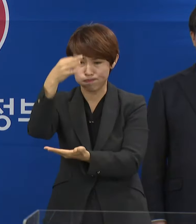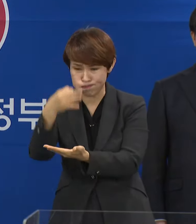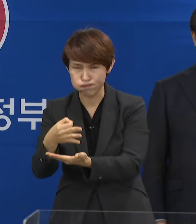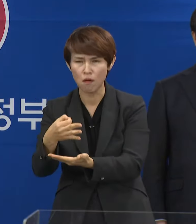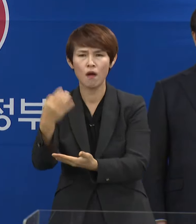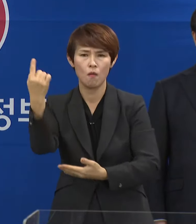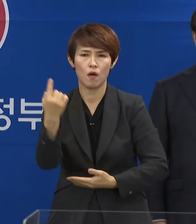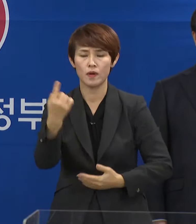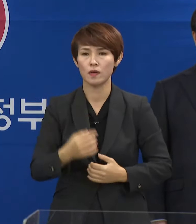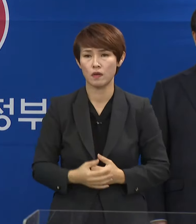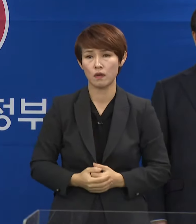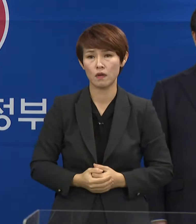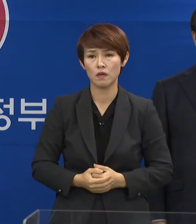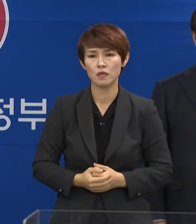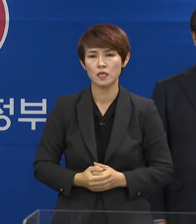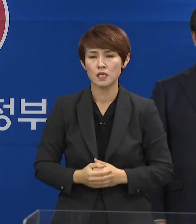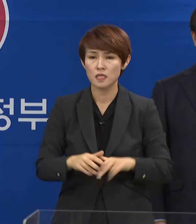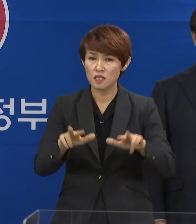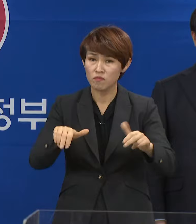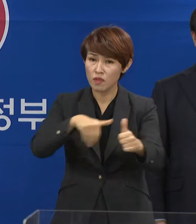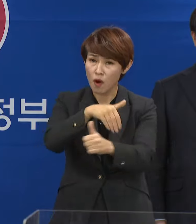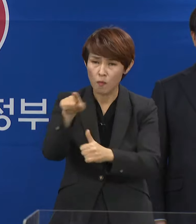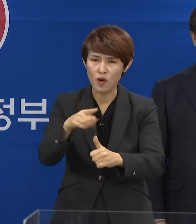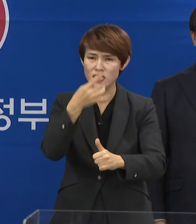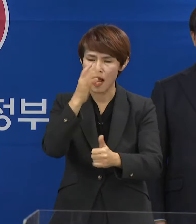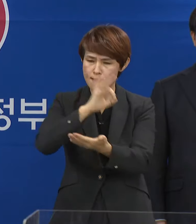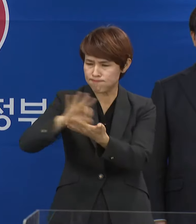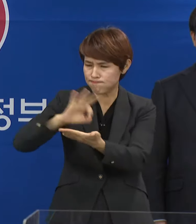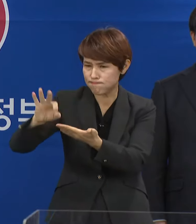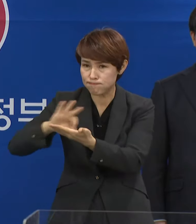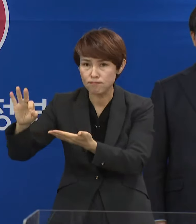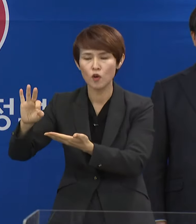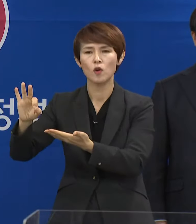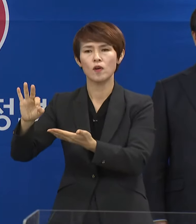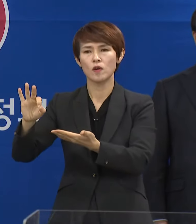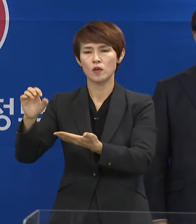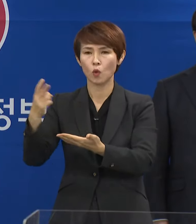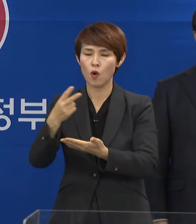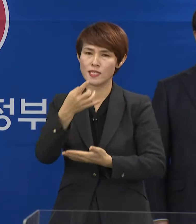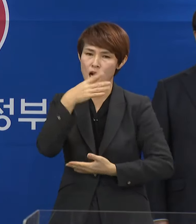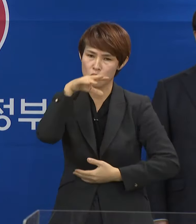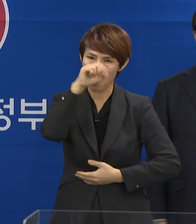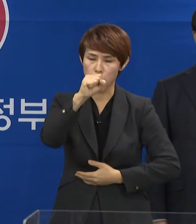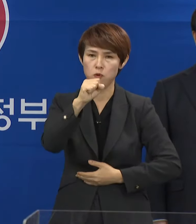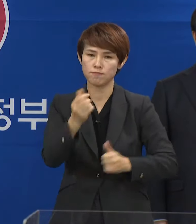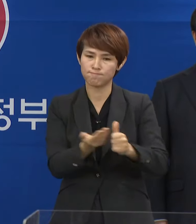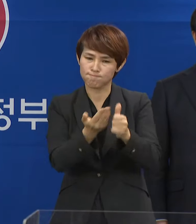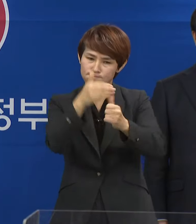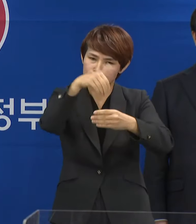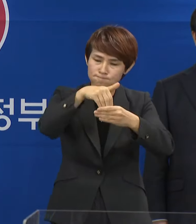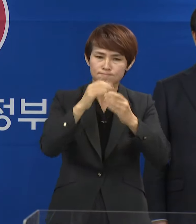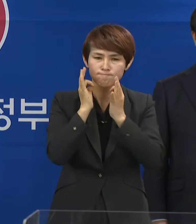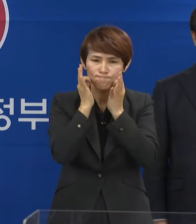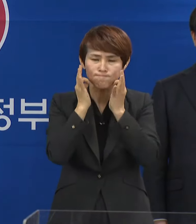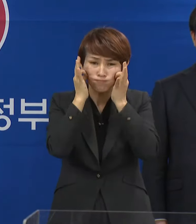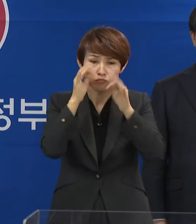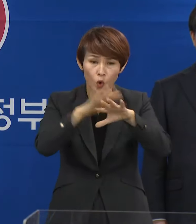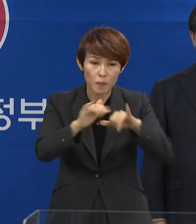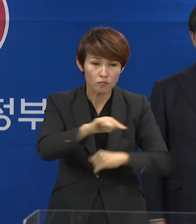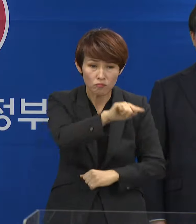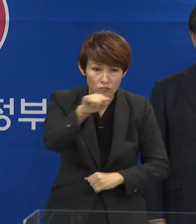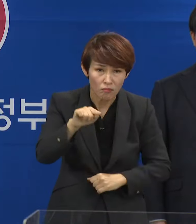것입니다. 지금은 어떻게든 쌀 소비를 늘리거나 품질 좋은 쌀을 생산하고자 노력하는